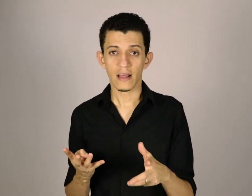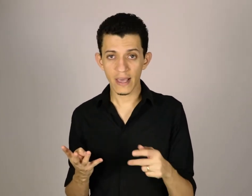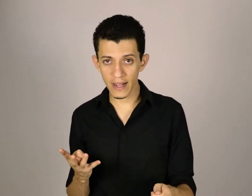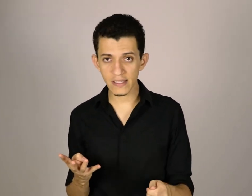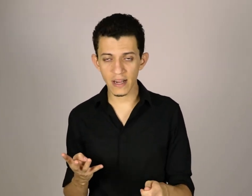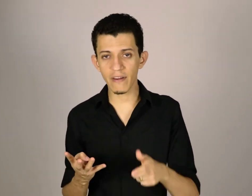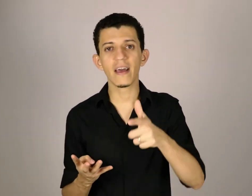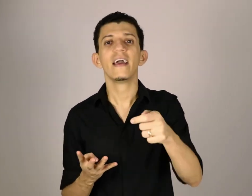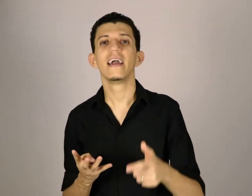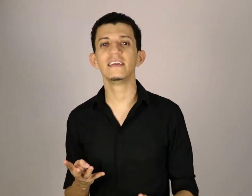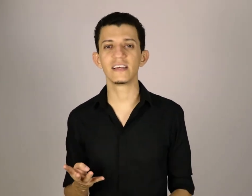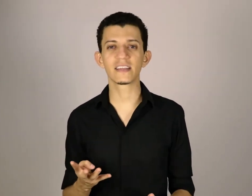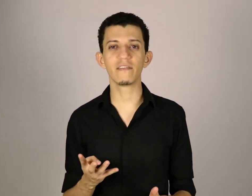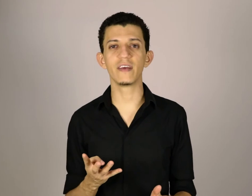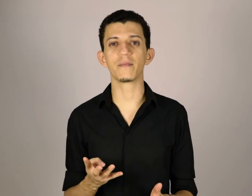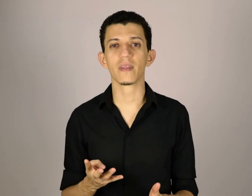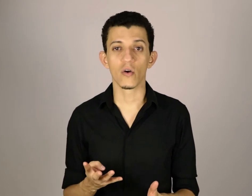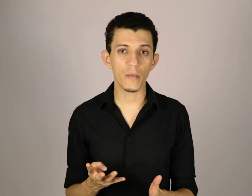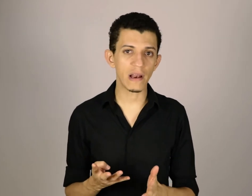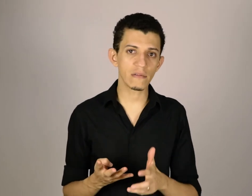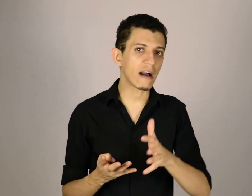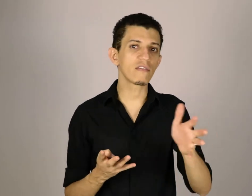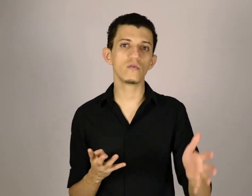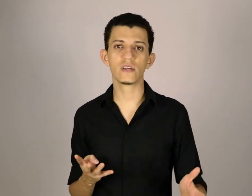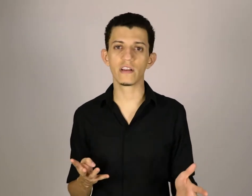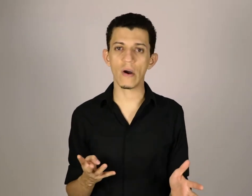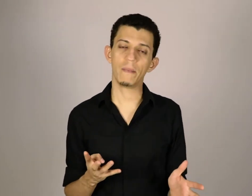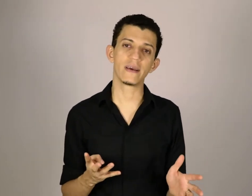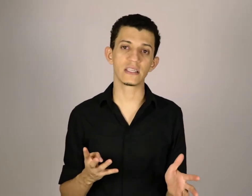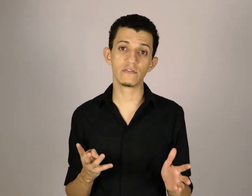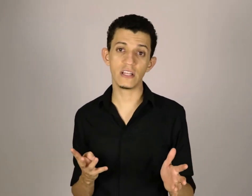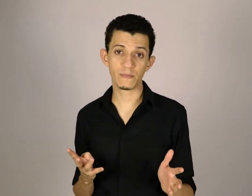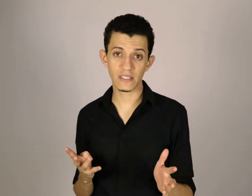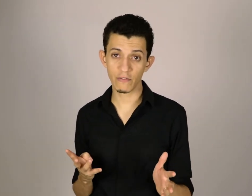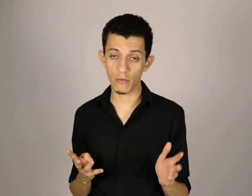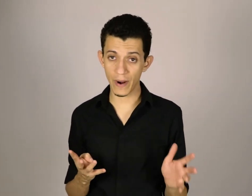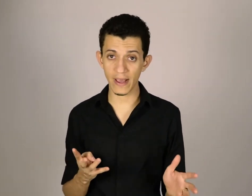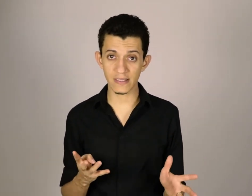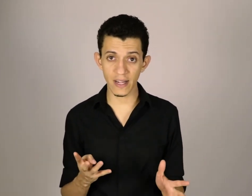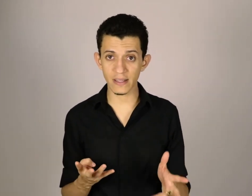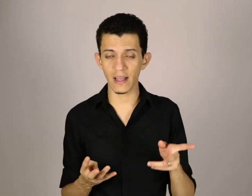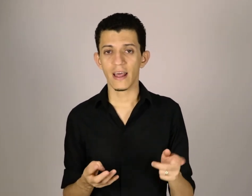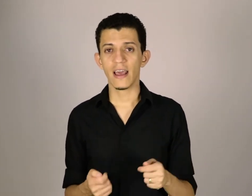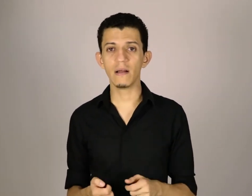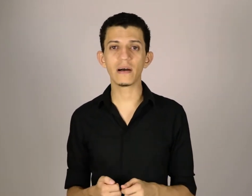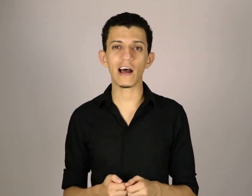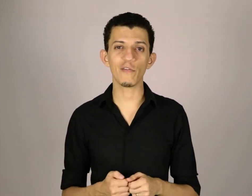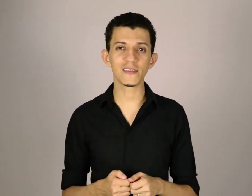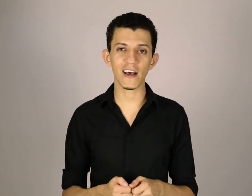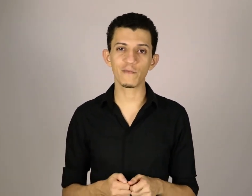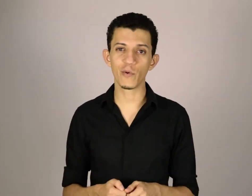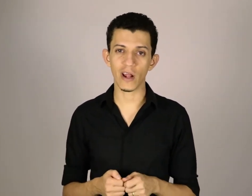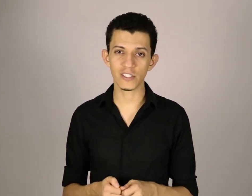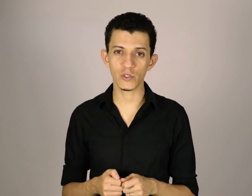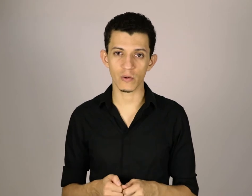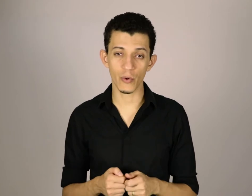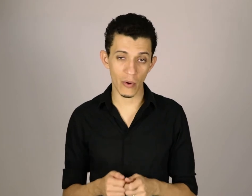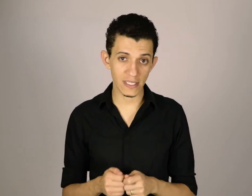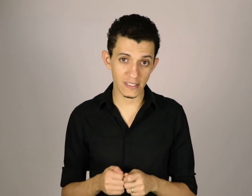queria escrever? ele já escrevia, como ele não estava usando nenhum aplicativo específico para a escrita, ele mandava mensagem para o WhatsApp,